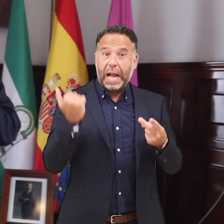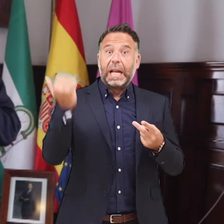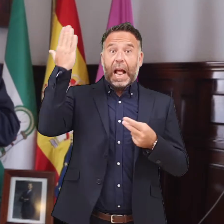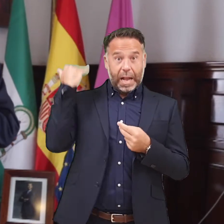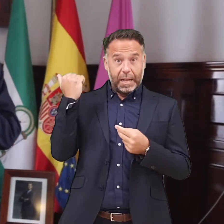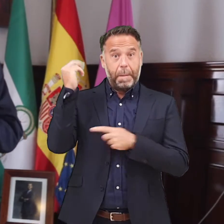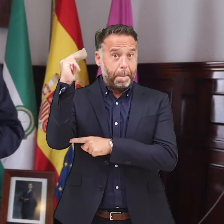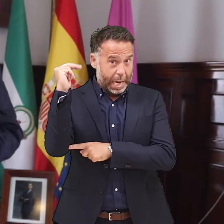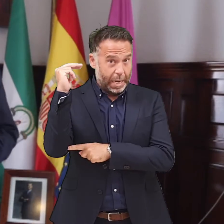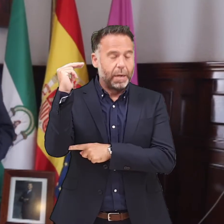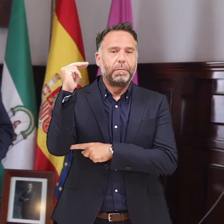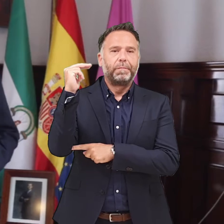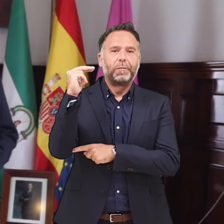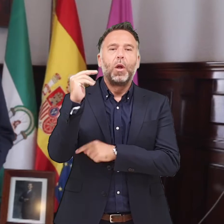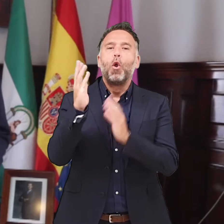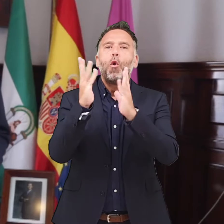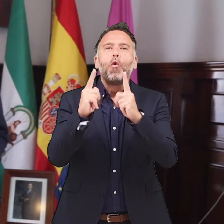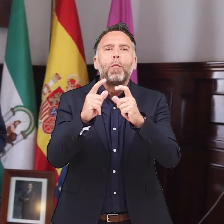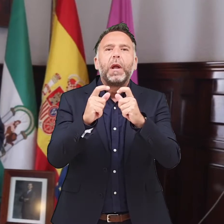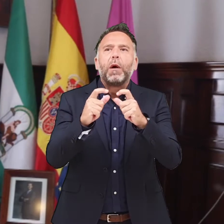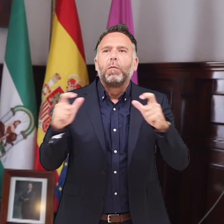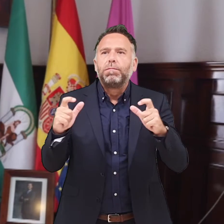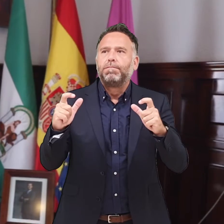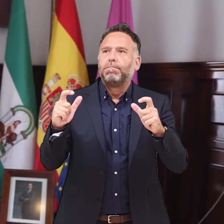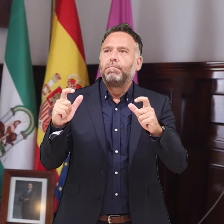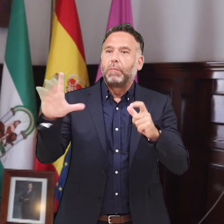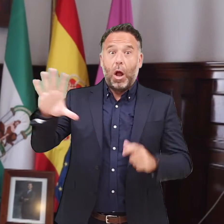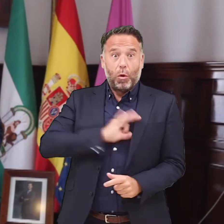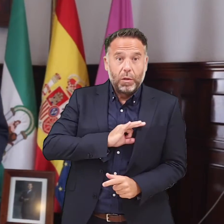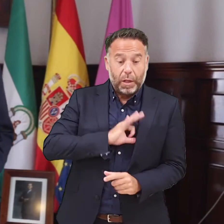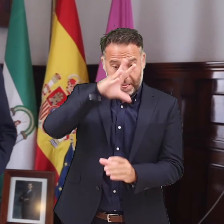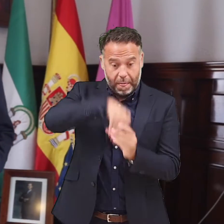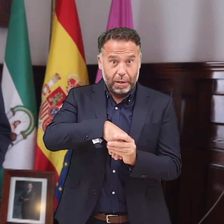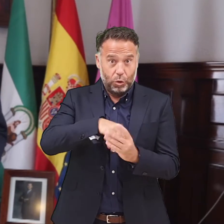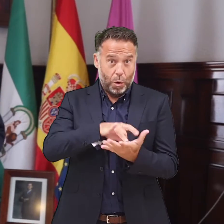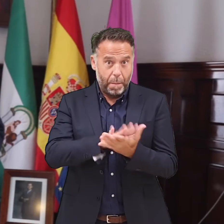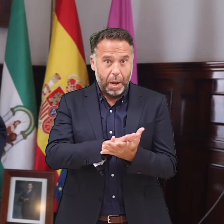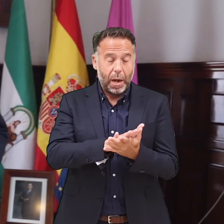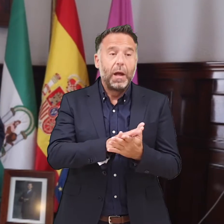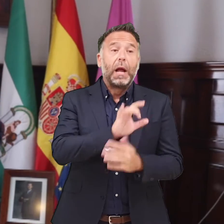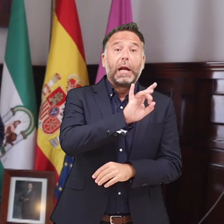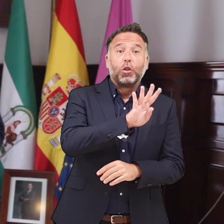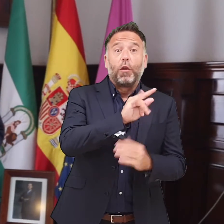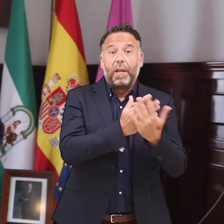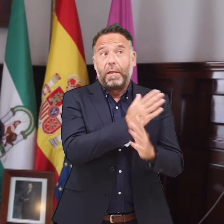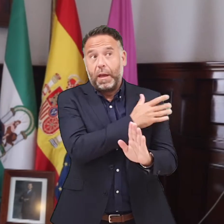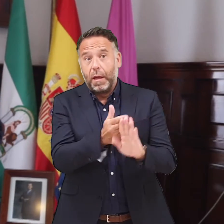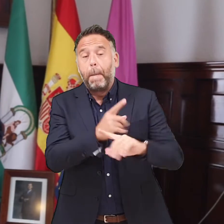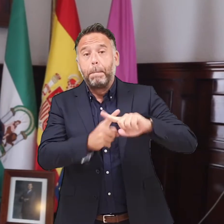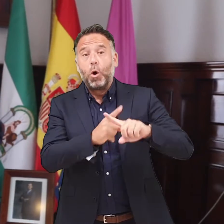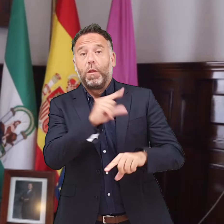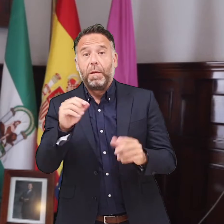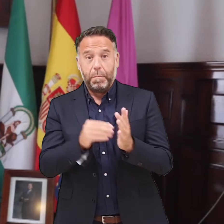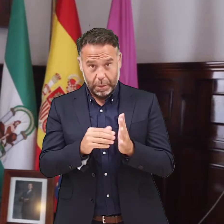Antes de ayer viernes, las incidencias acumuladas en 14 días en la ciudad de Málaga eran 106,7.